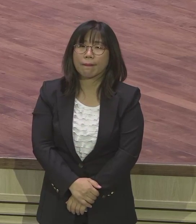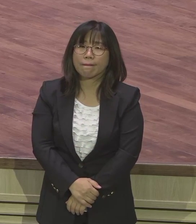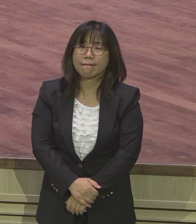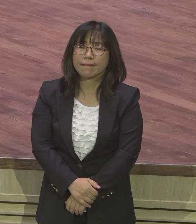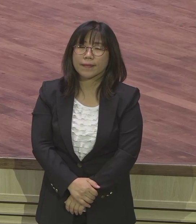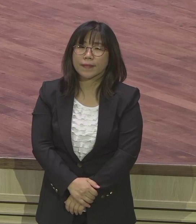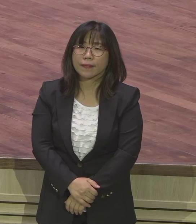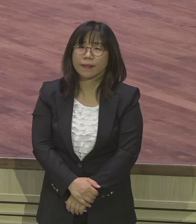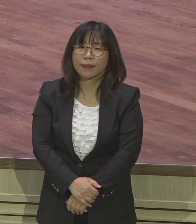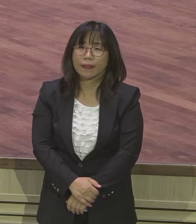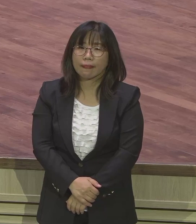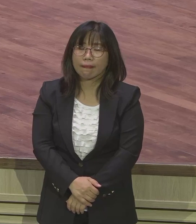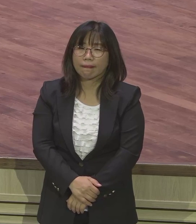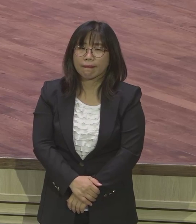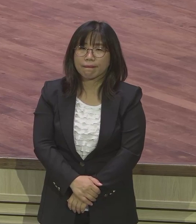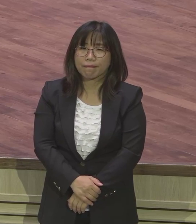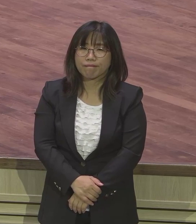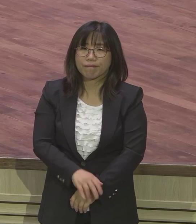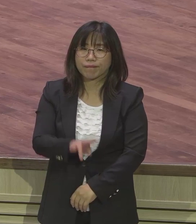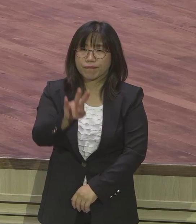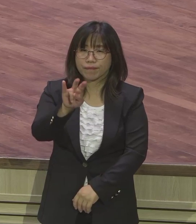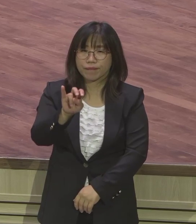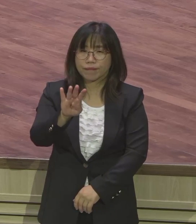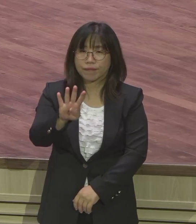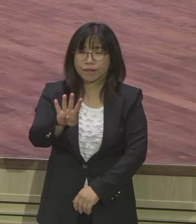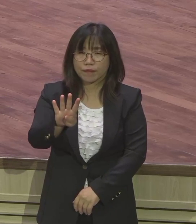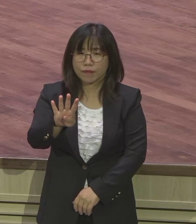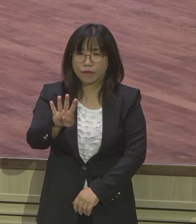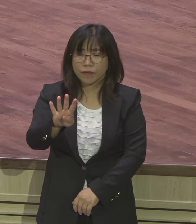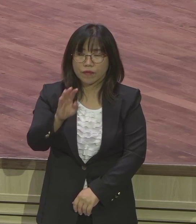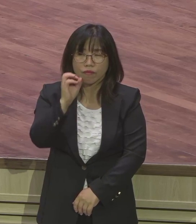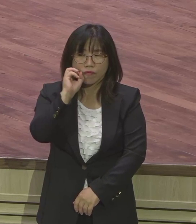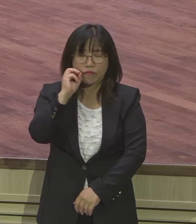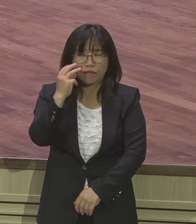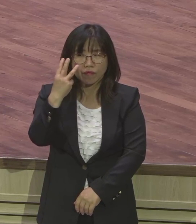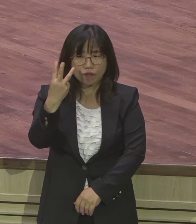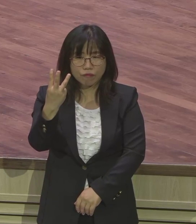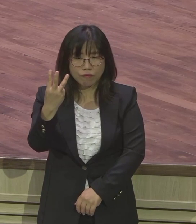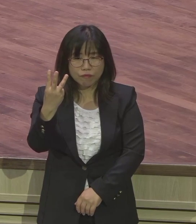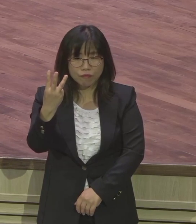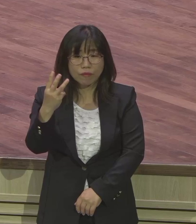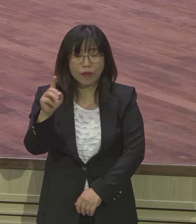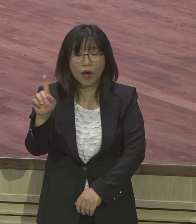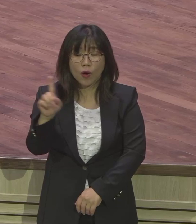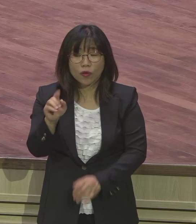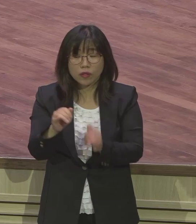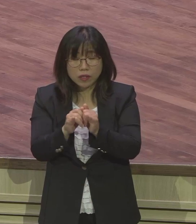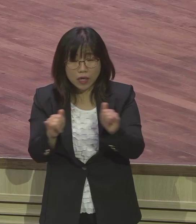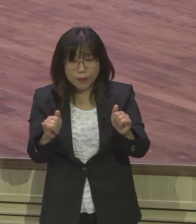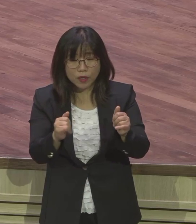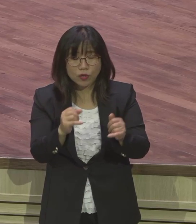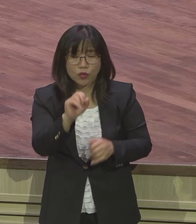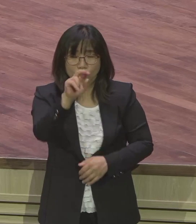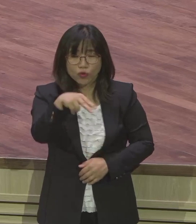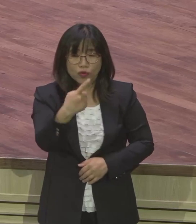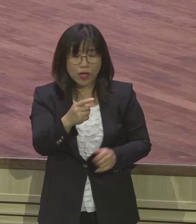24절을 보세요 석 달 쯤에 어떤 사람이 유다에게 이리로 말하되 너 며느리 다 말해